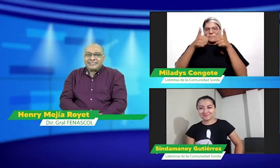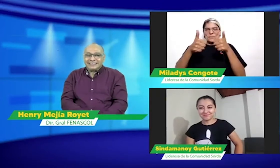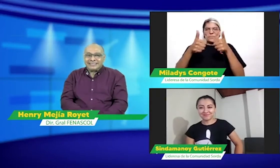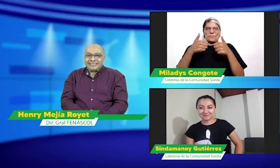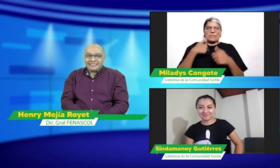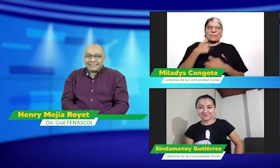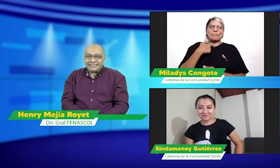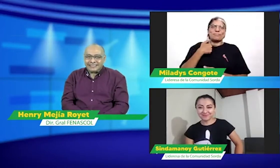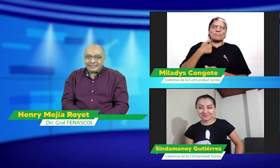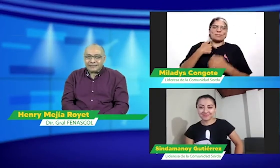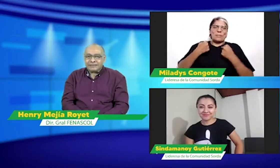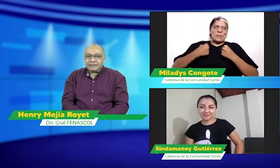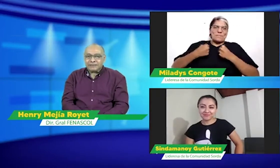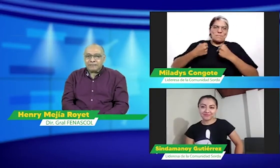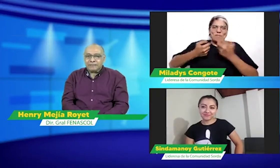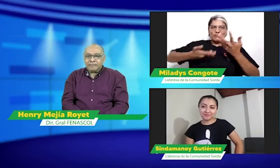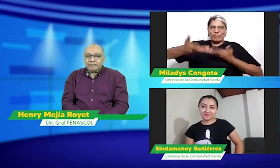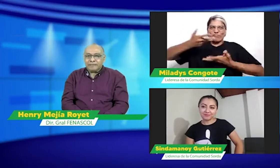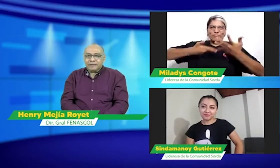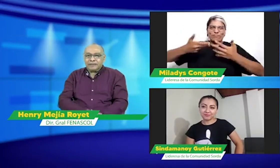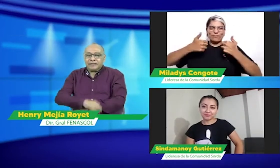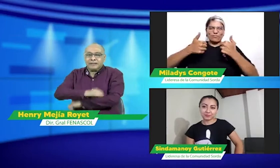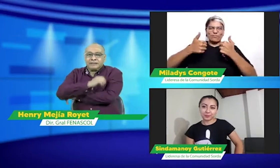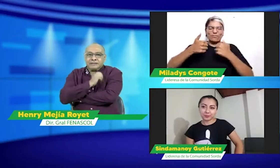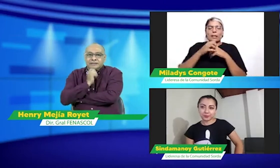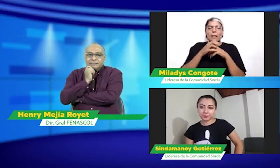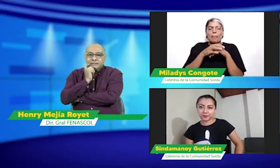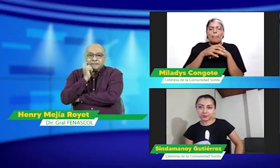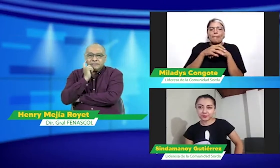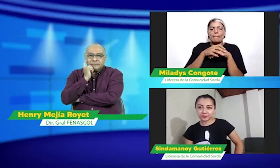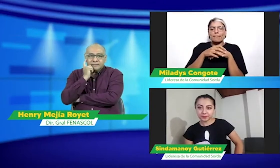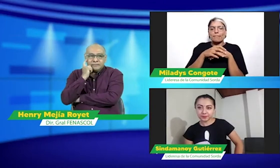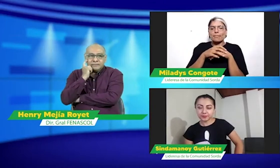Bien, yo disfruto mucho de estos espacios.